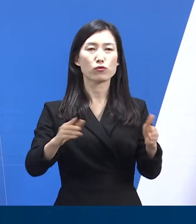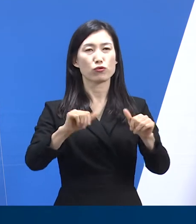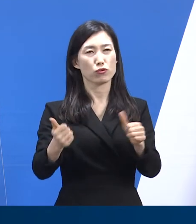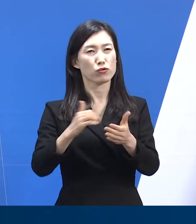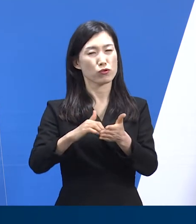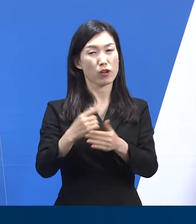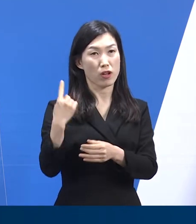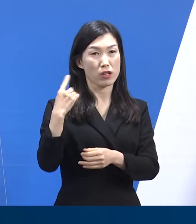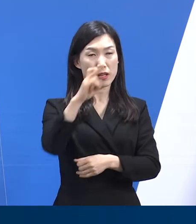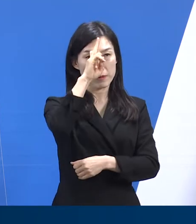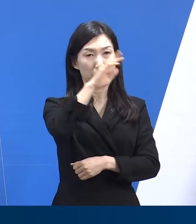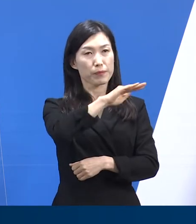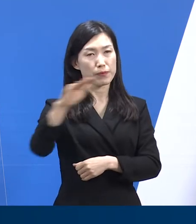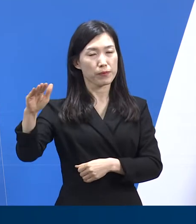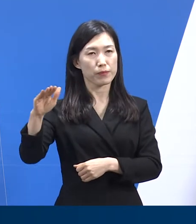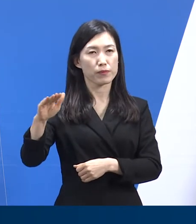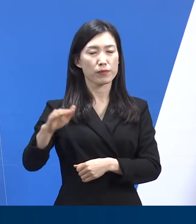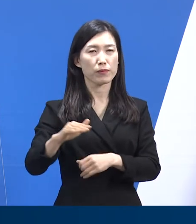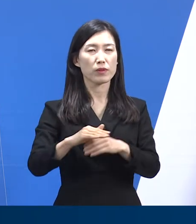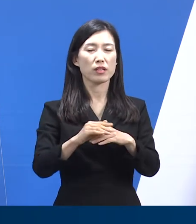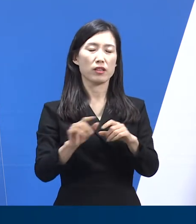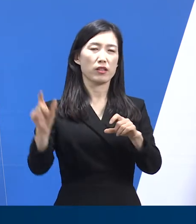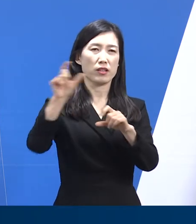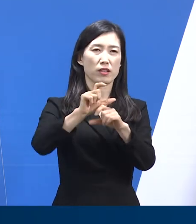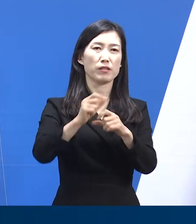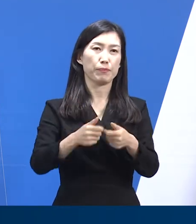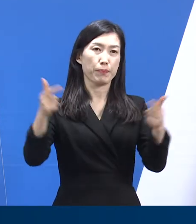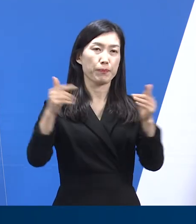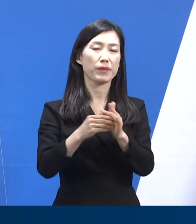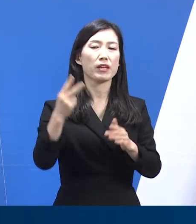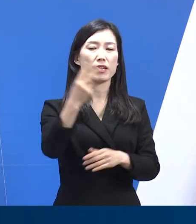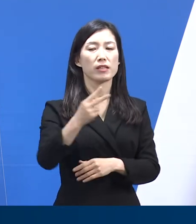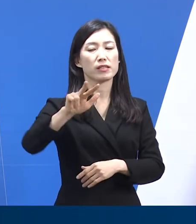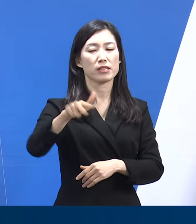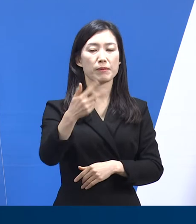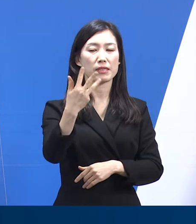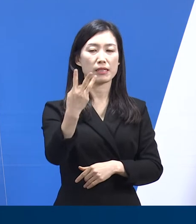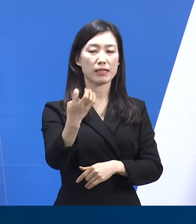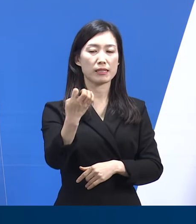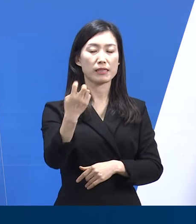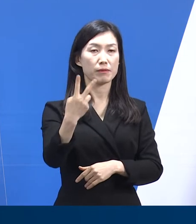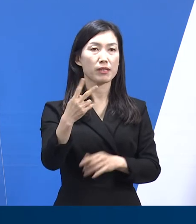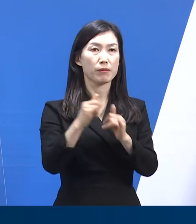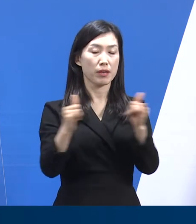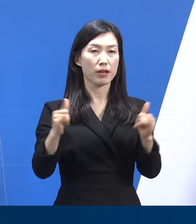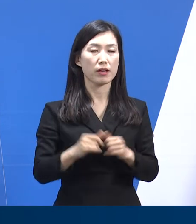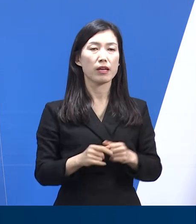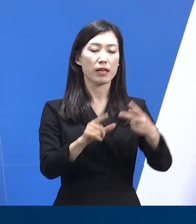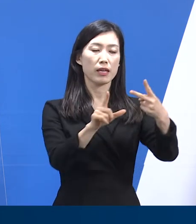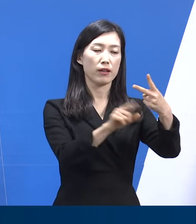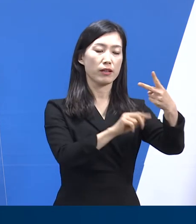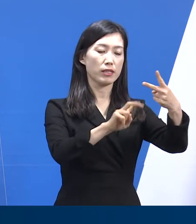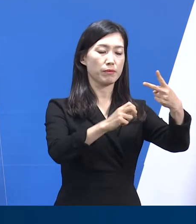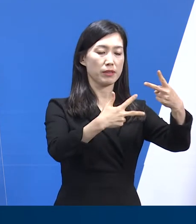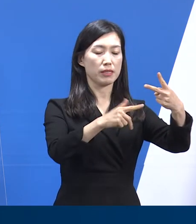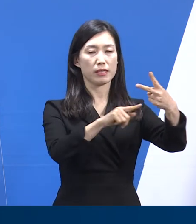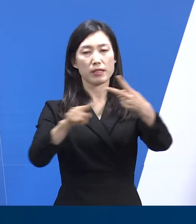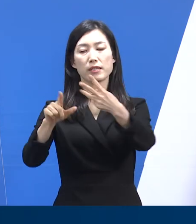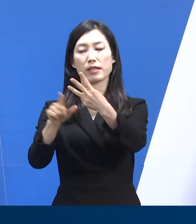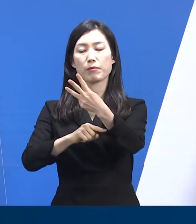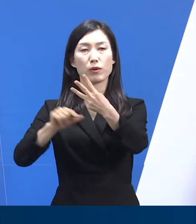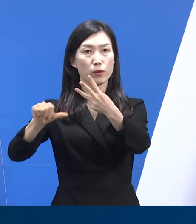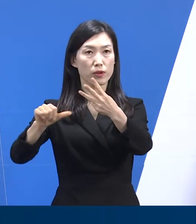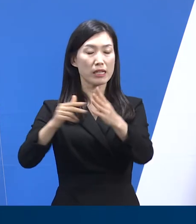오전 0시 대비 42명 증가한 2742명입니다. 2월 27일부터 3월 5일까지